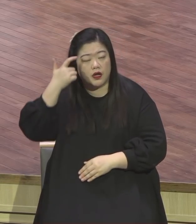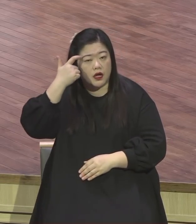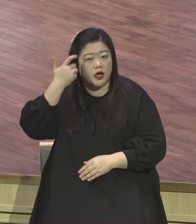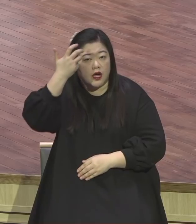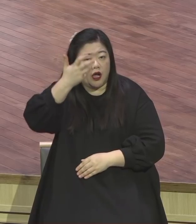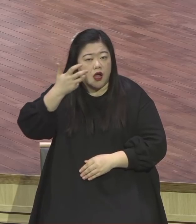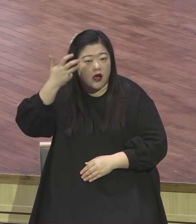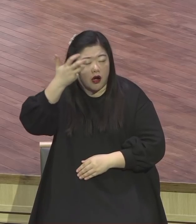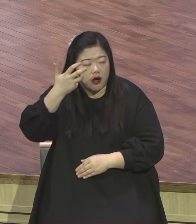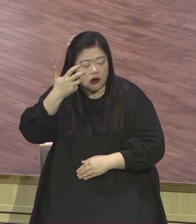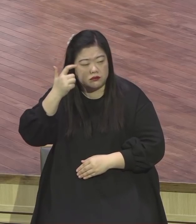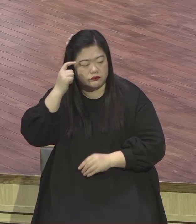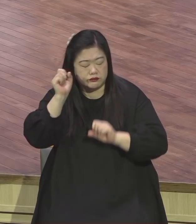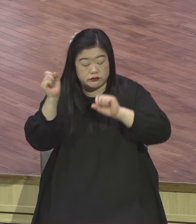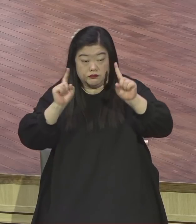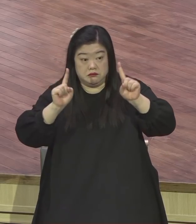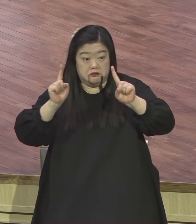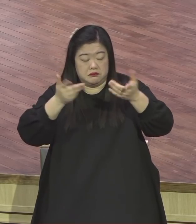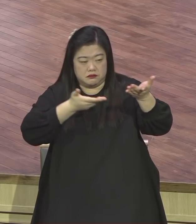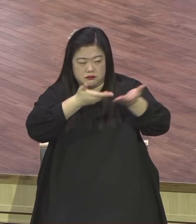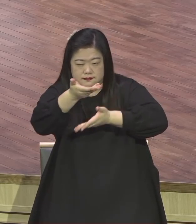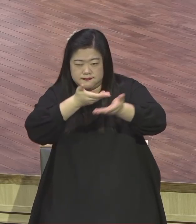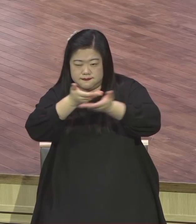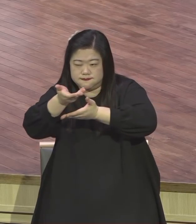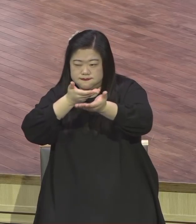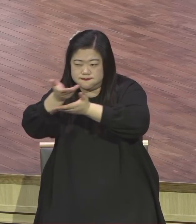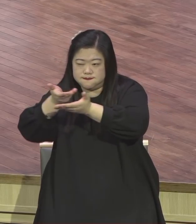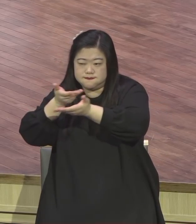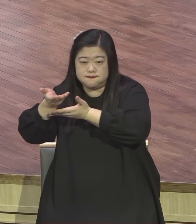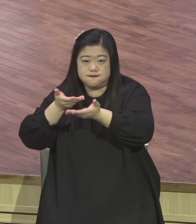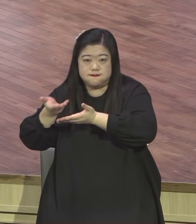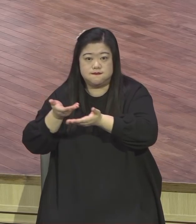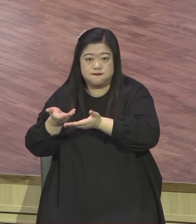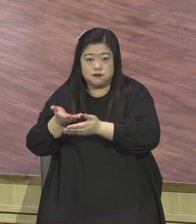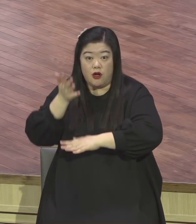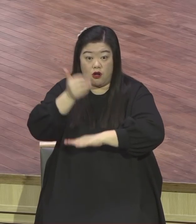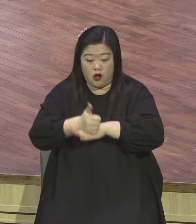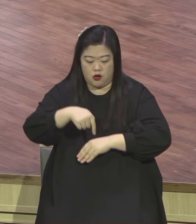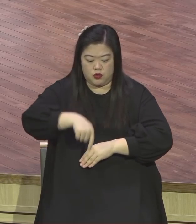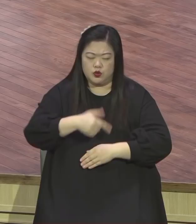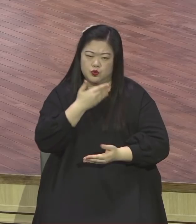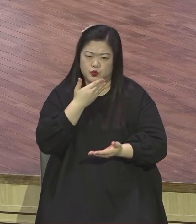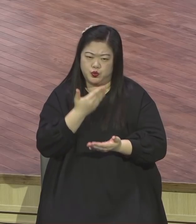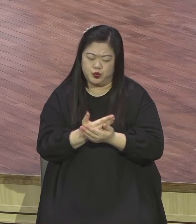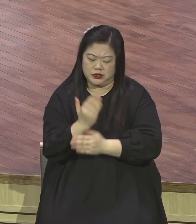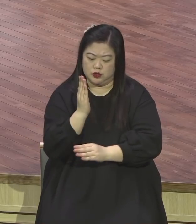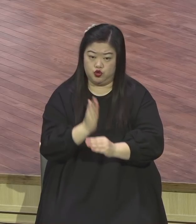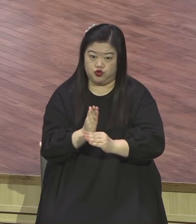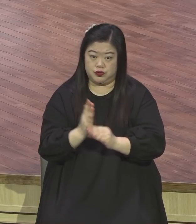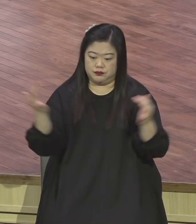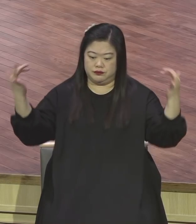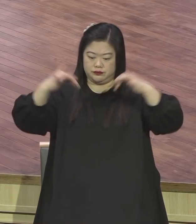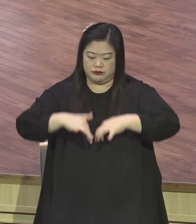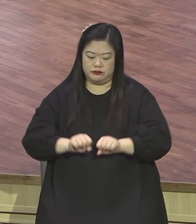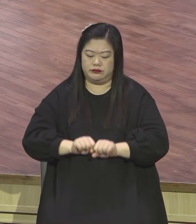파수꾼이 되었어요 정말 이 영적 플랫폼이 되었어요 모두 다 따라서 하세요 나는